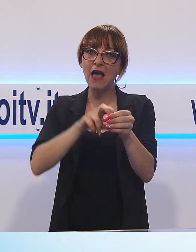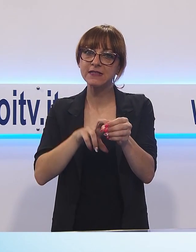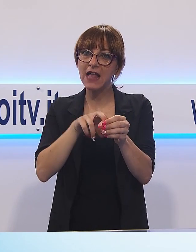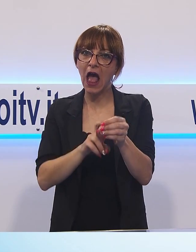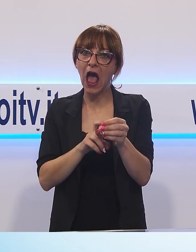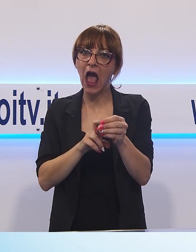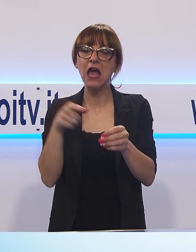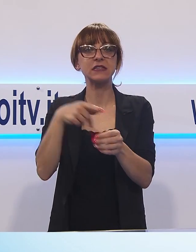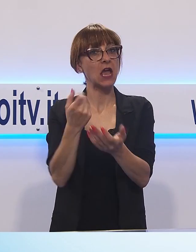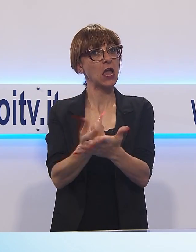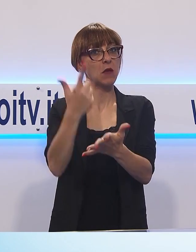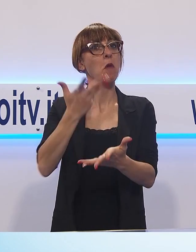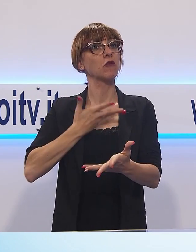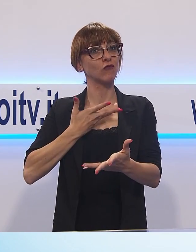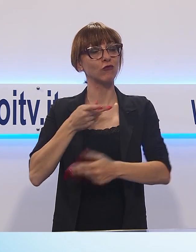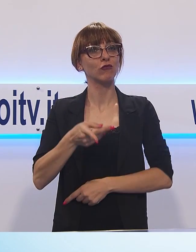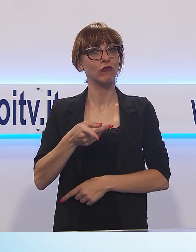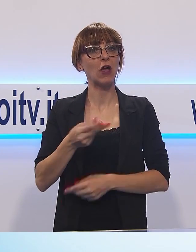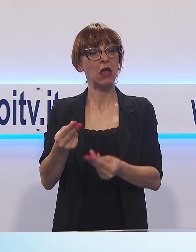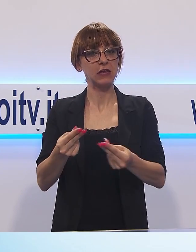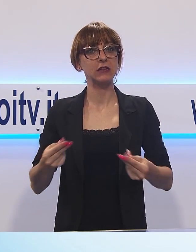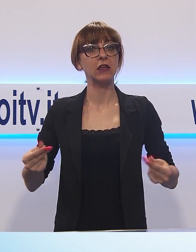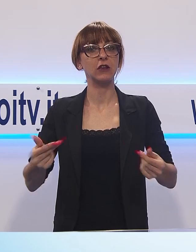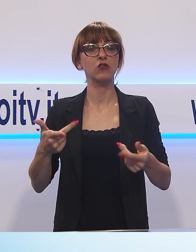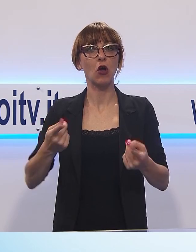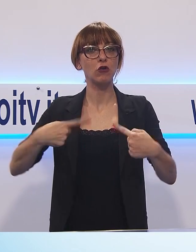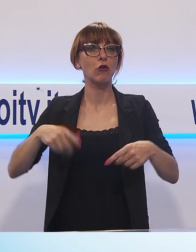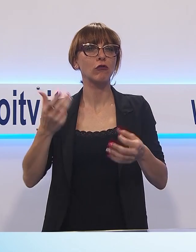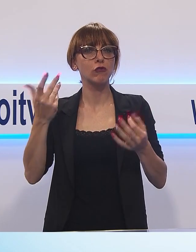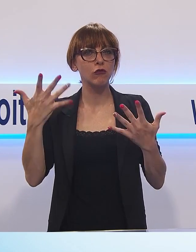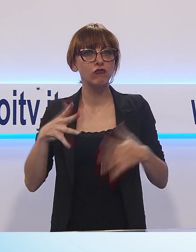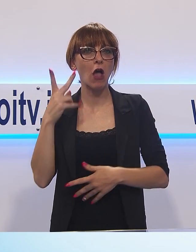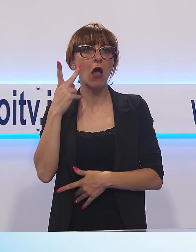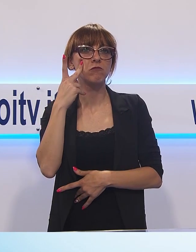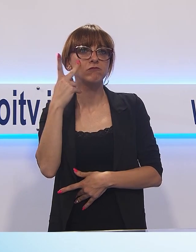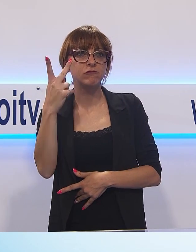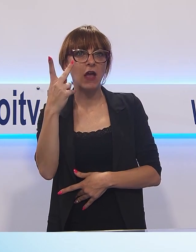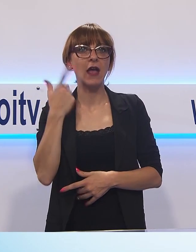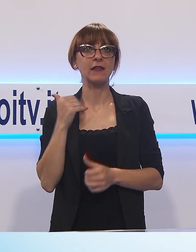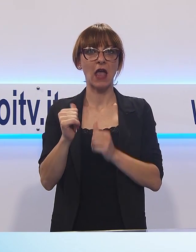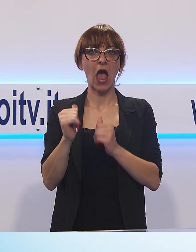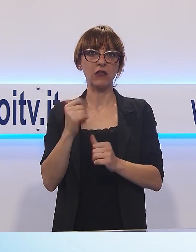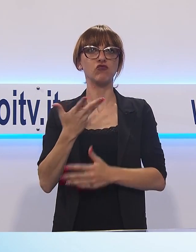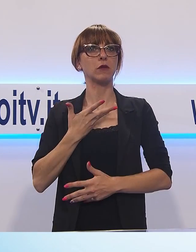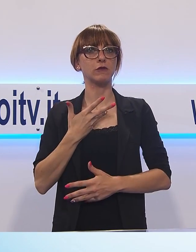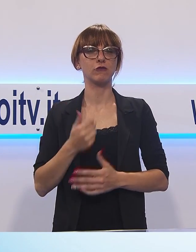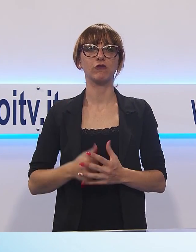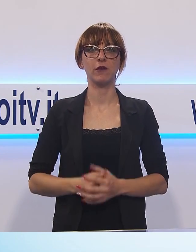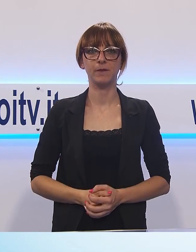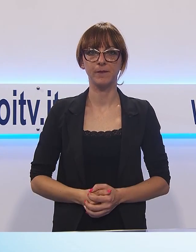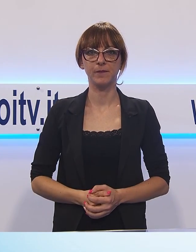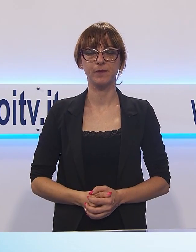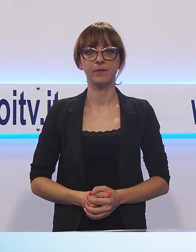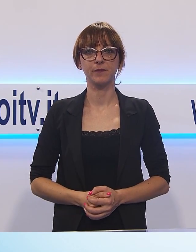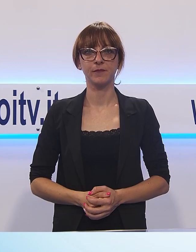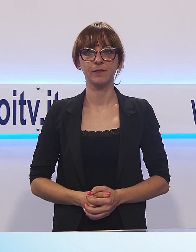e si cerca di prevedere come sarà il raccolto. Sentiamo qualche anticipazione in questo servizio ancora di Giulio del